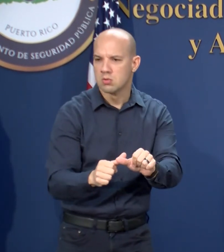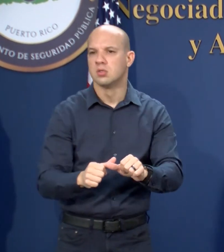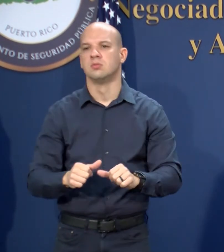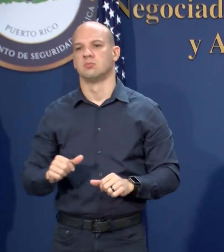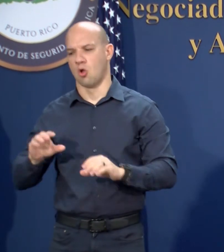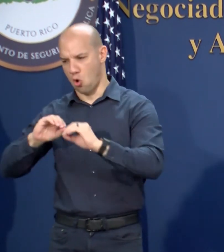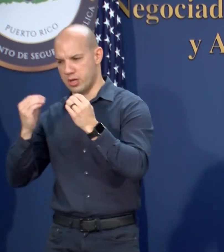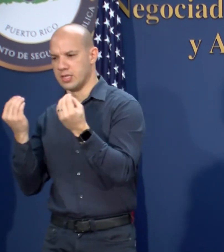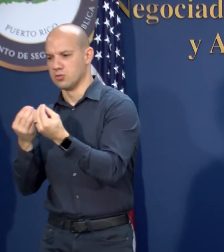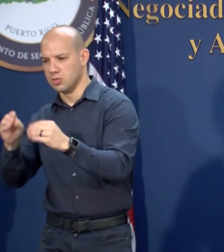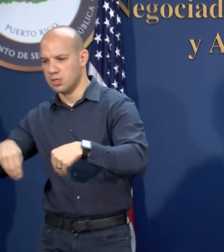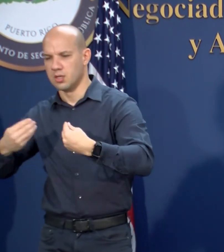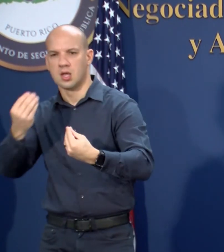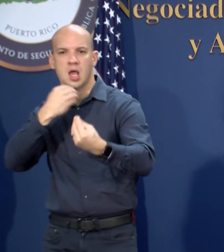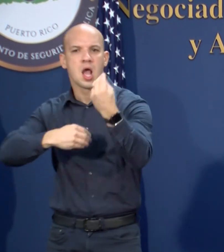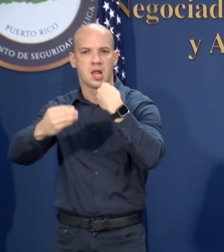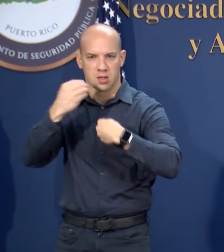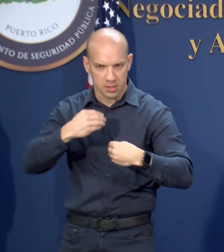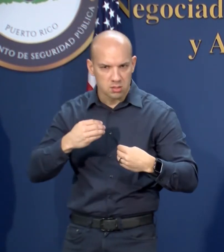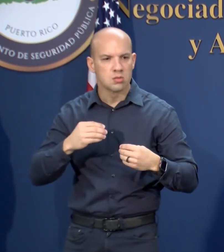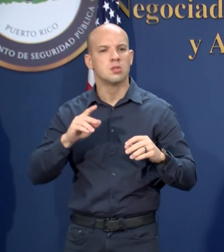alimentos y cuidado a las poblaciones vulnerables.